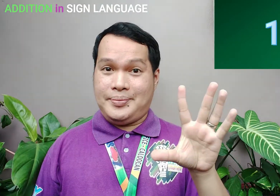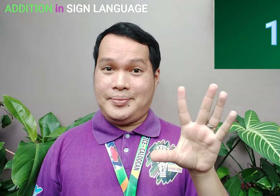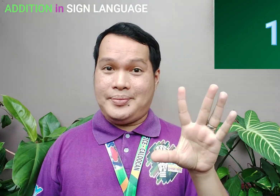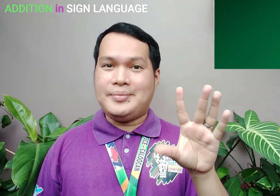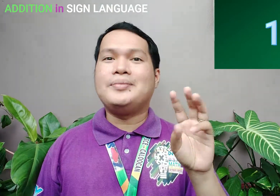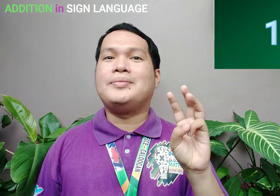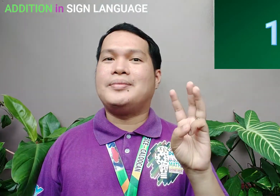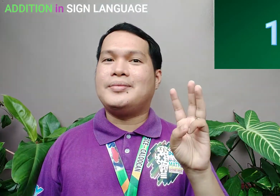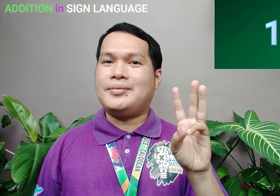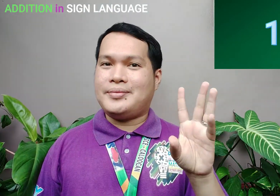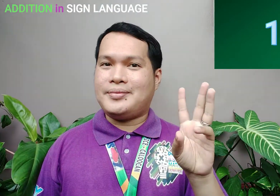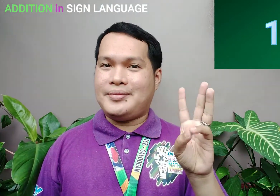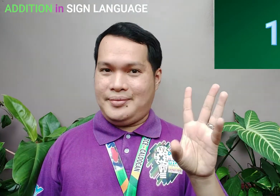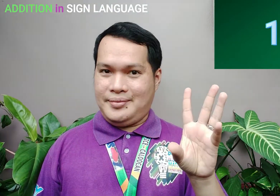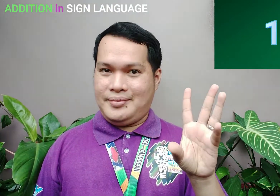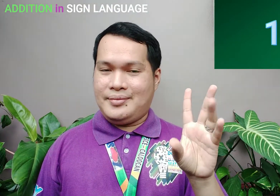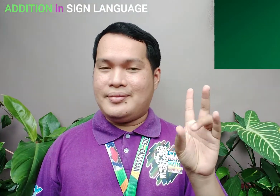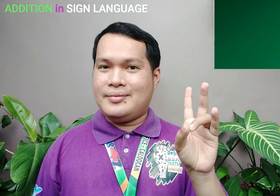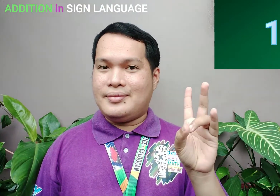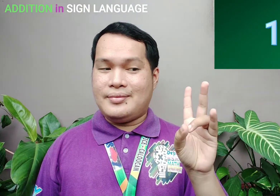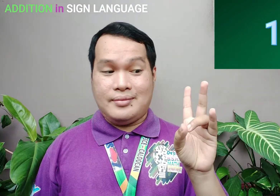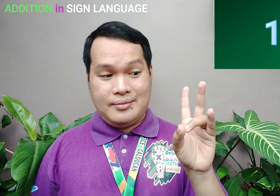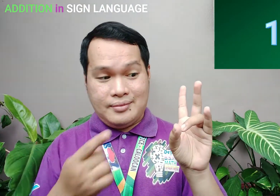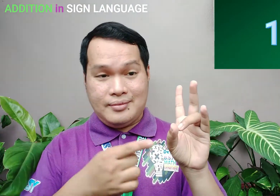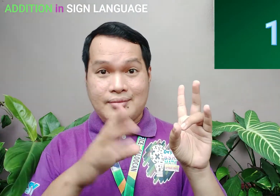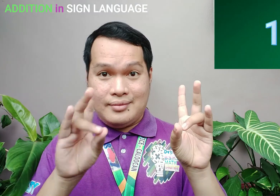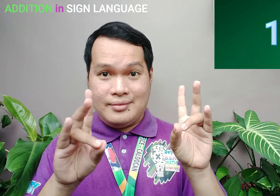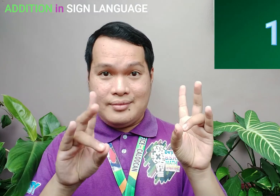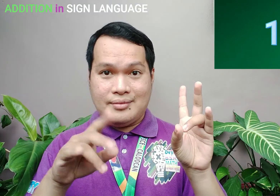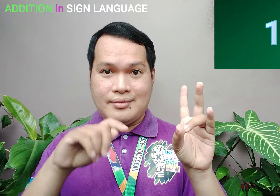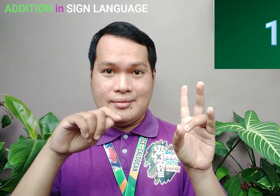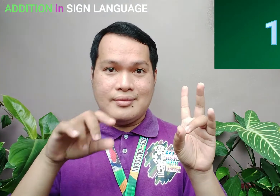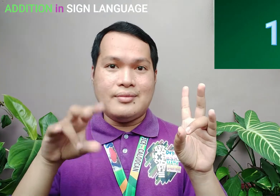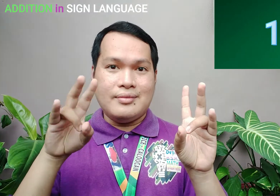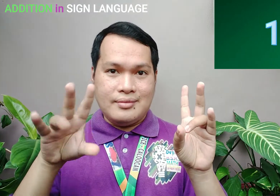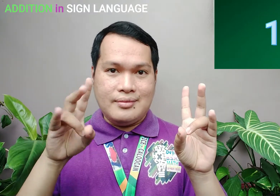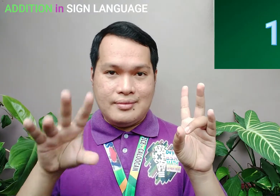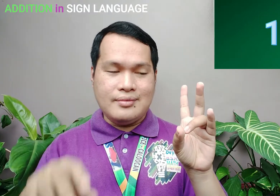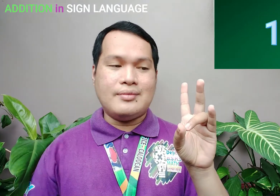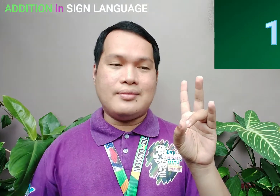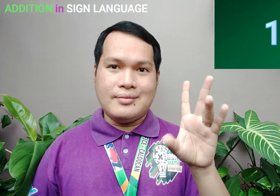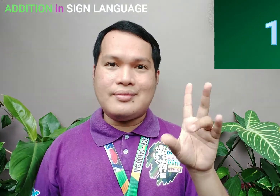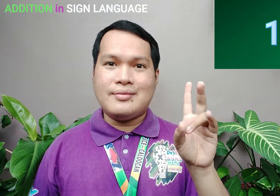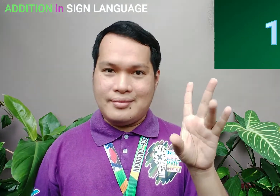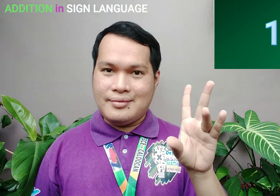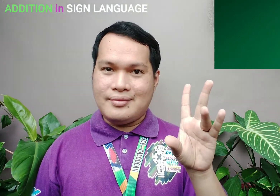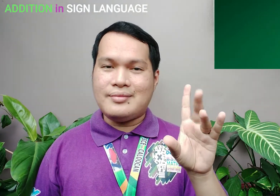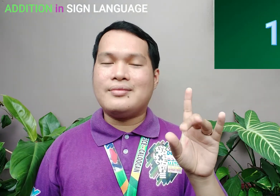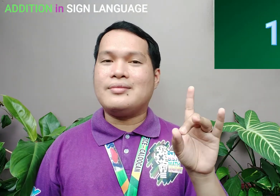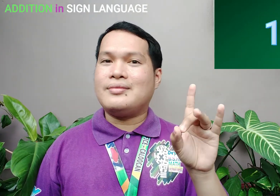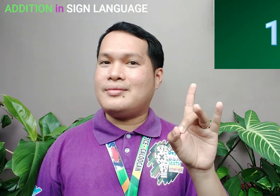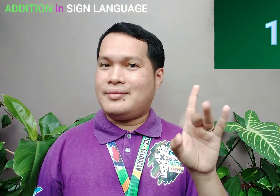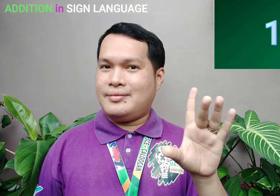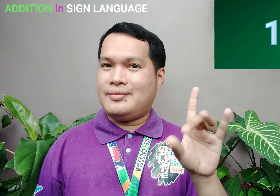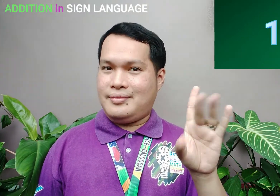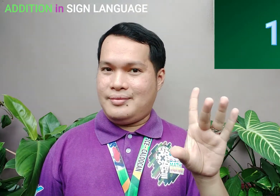16 17 Pinipitik po ah 17 18